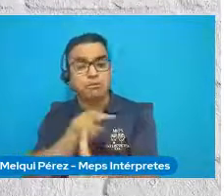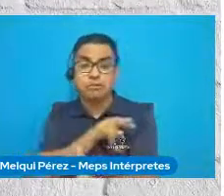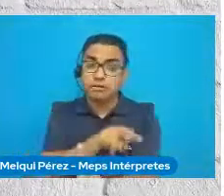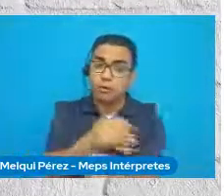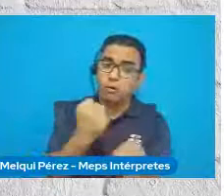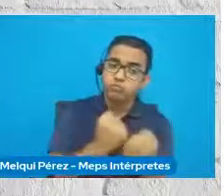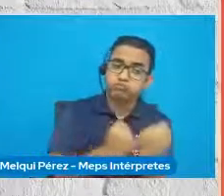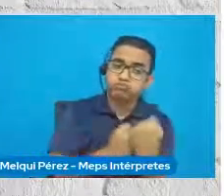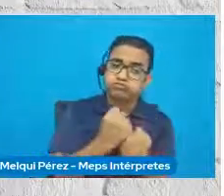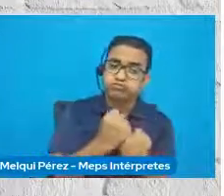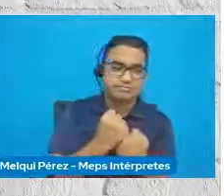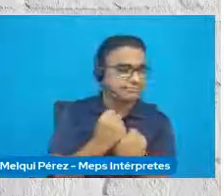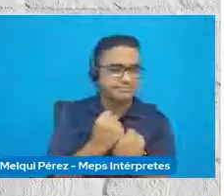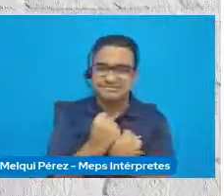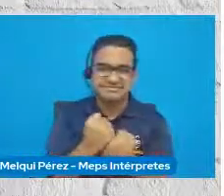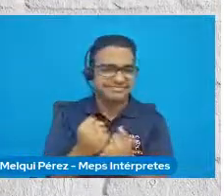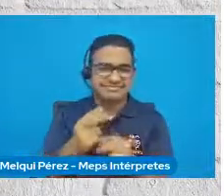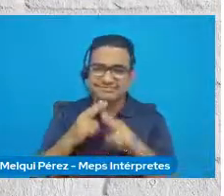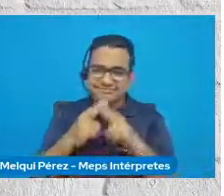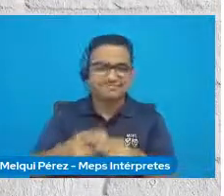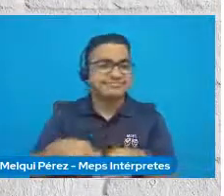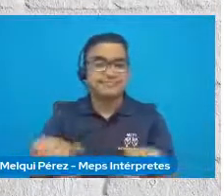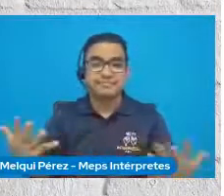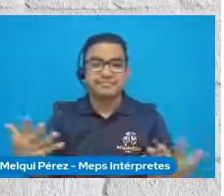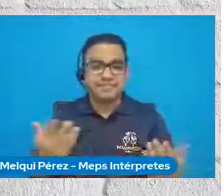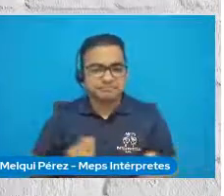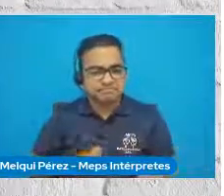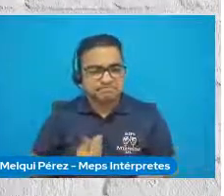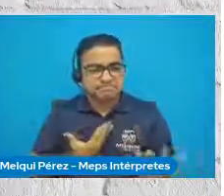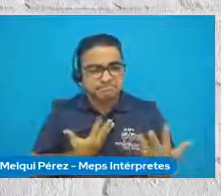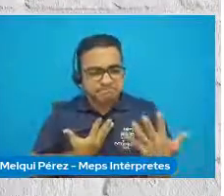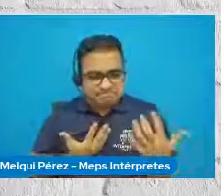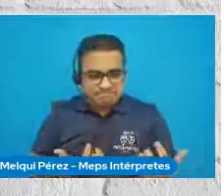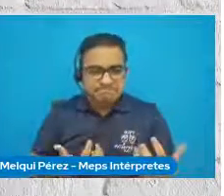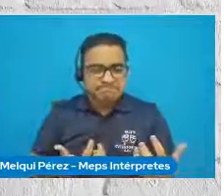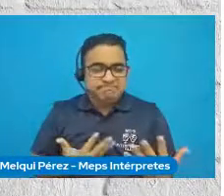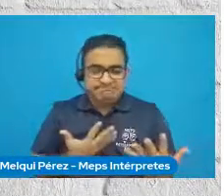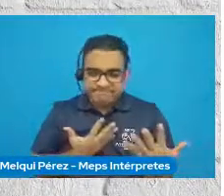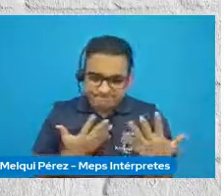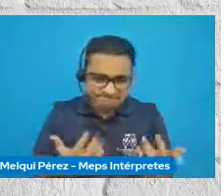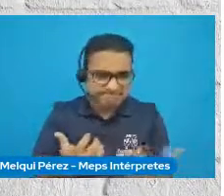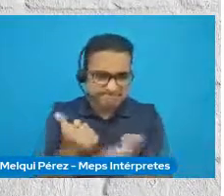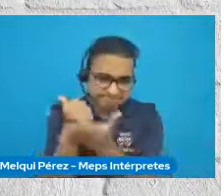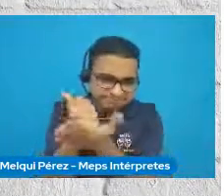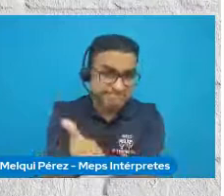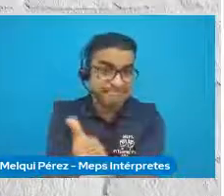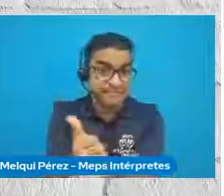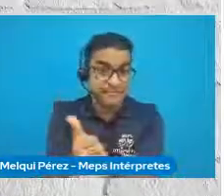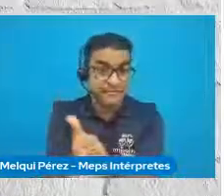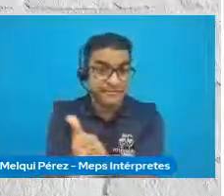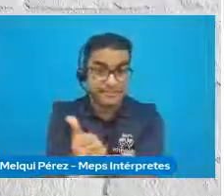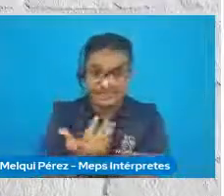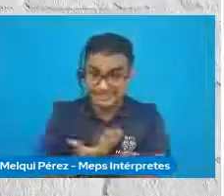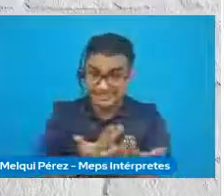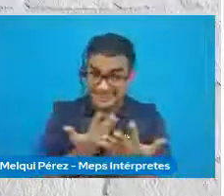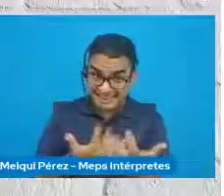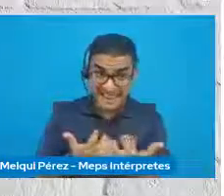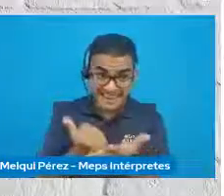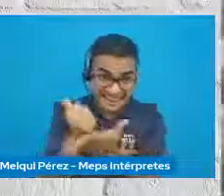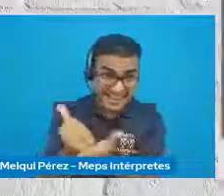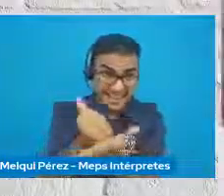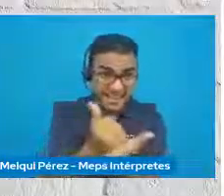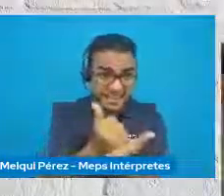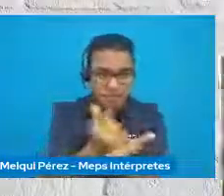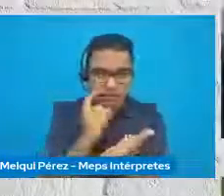solidaridad. Nosotros preferimos decir que se llama voluntad. Voluntad de querer ayudar. Esta voluntad tiene muchos síntomas,